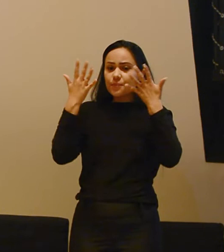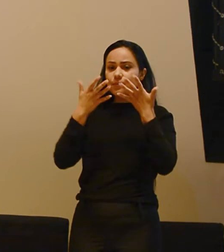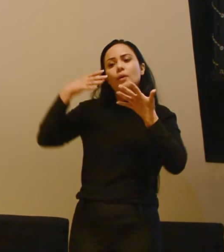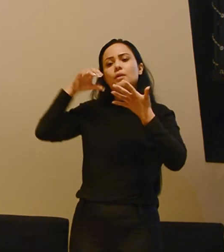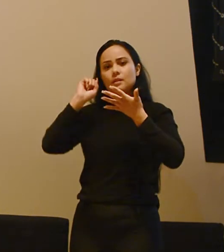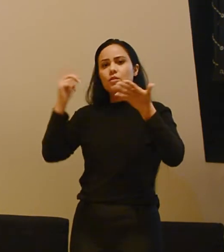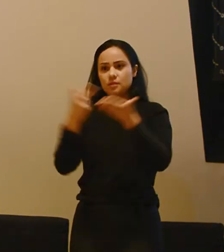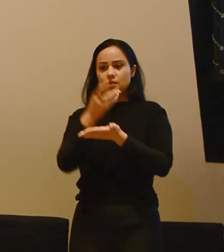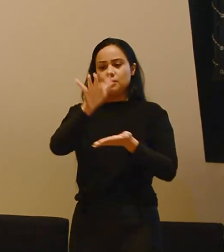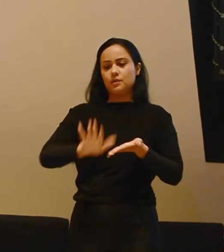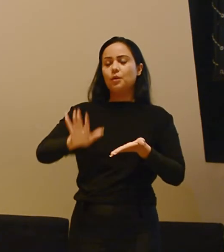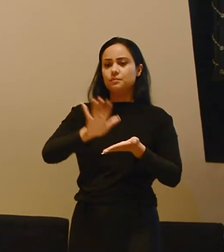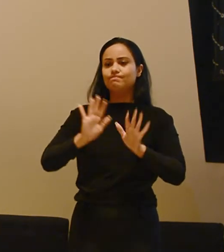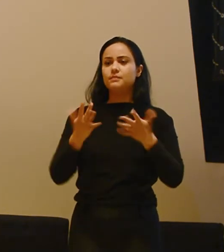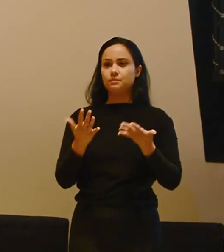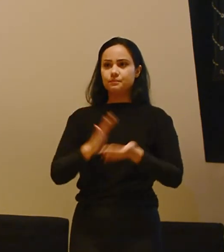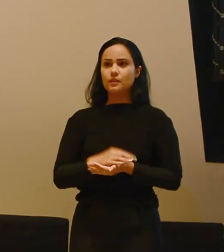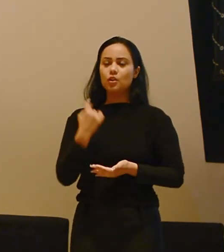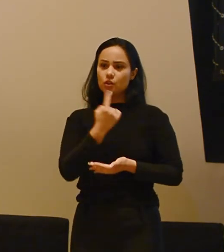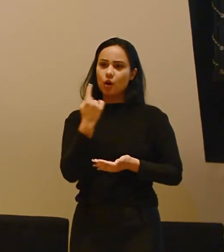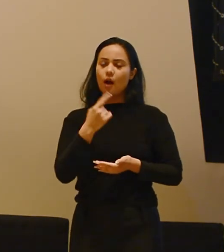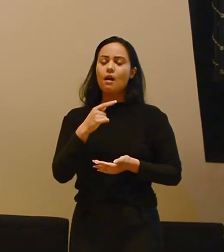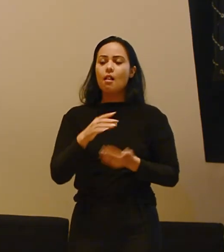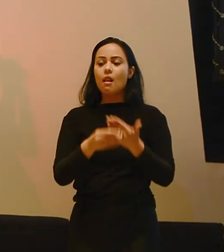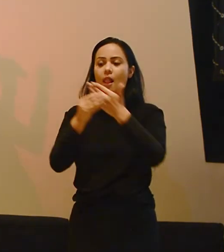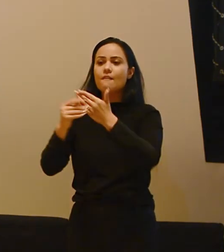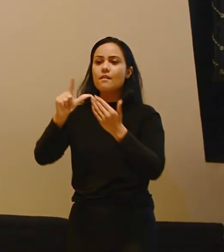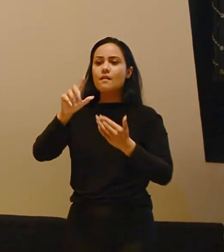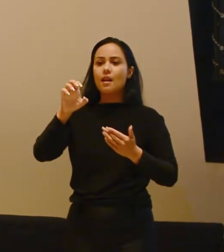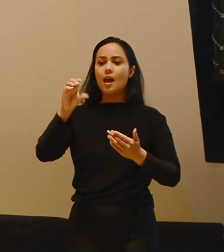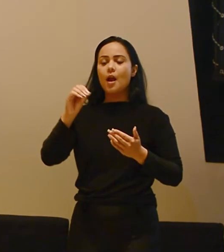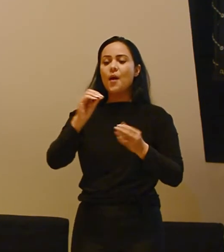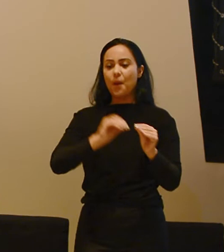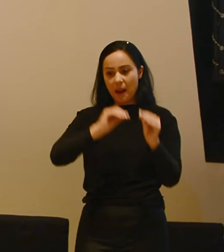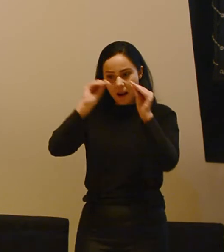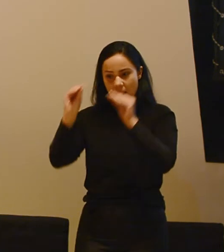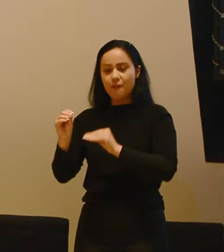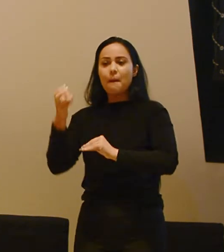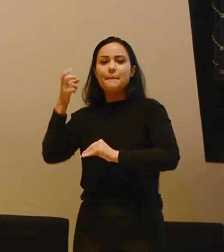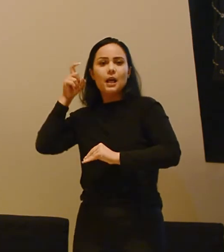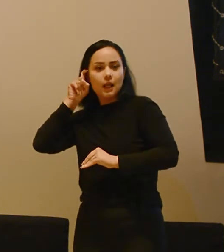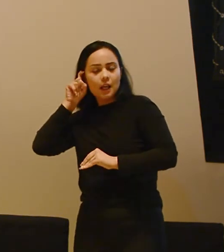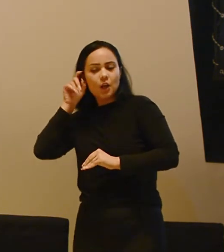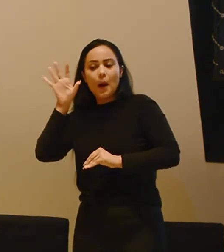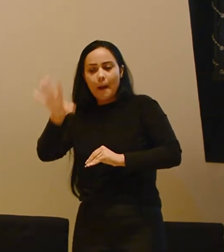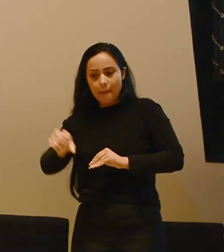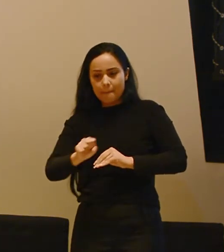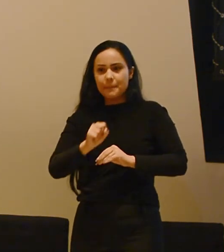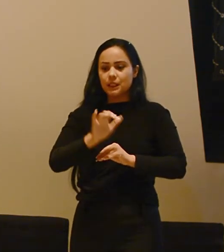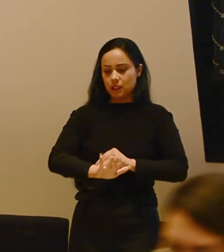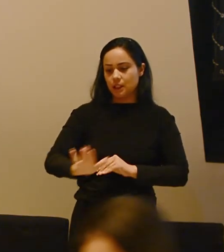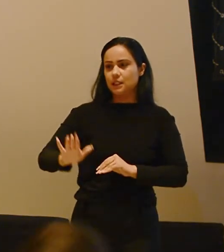escutar tudo que está ao seu redor, né? Então a gente sempre leva o Léo também, né? O Léo entrega o aparelho, o Léo recebe essas crianças. Então